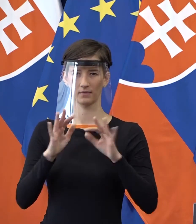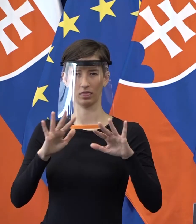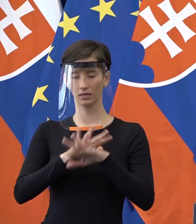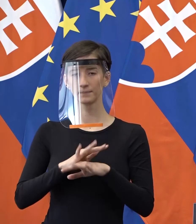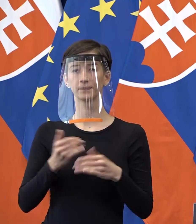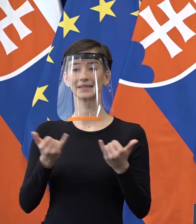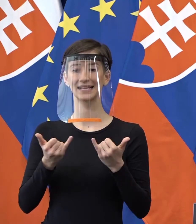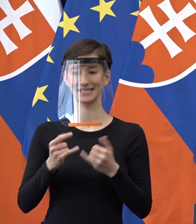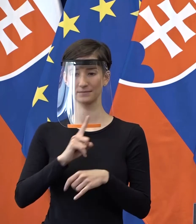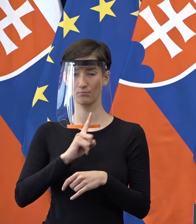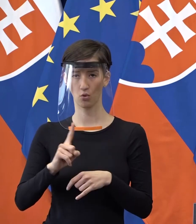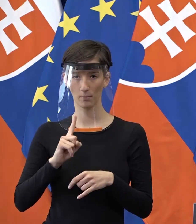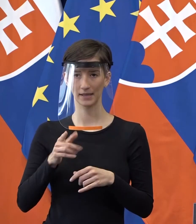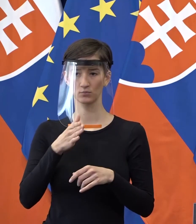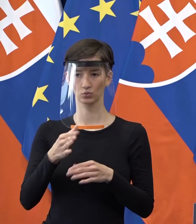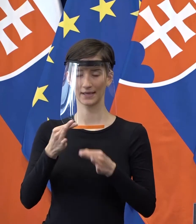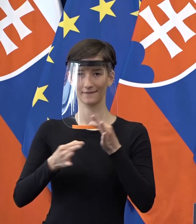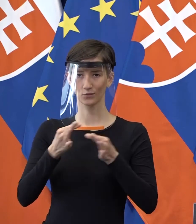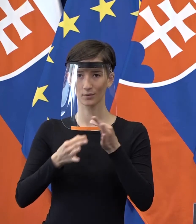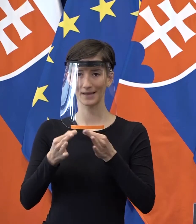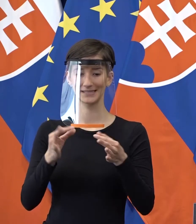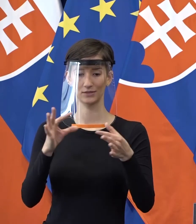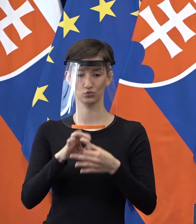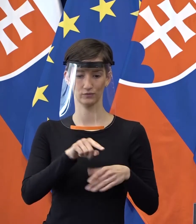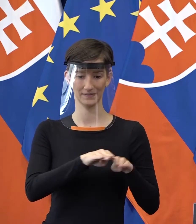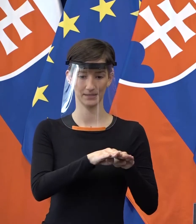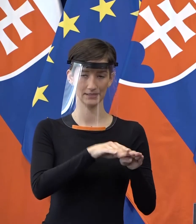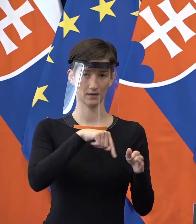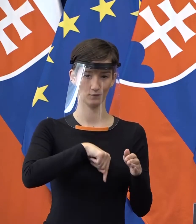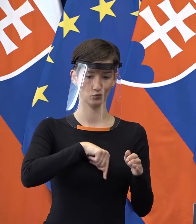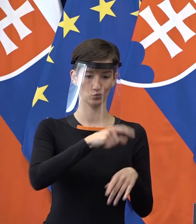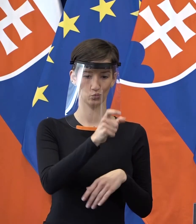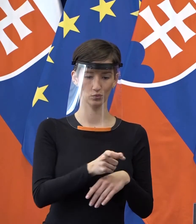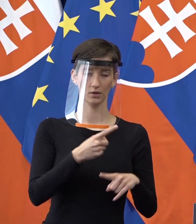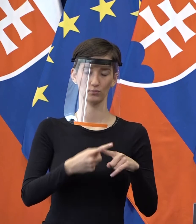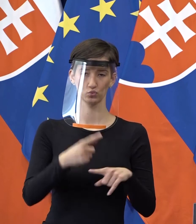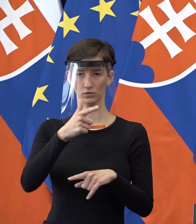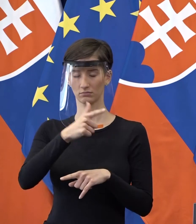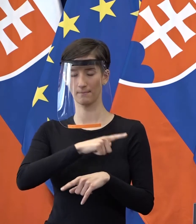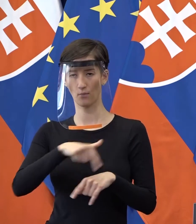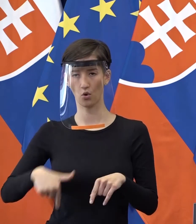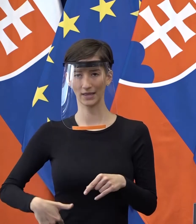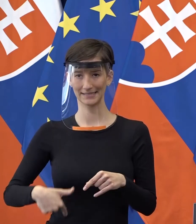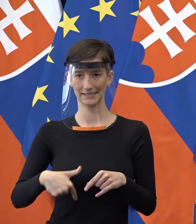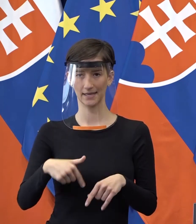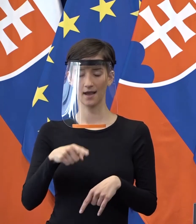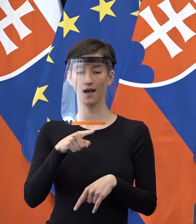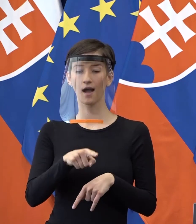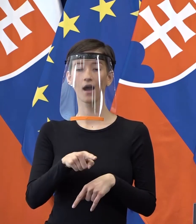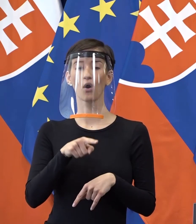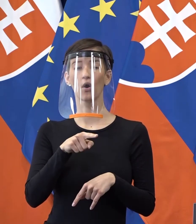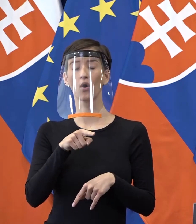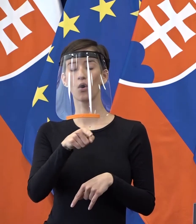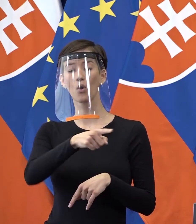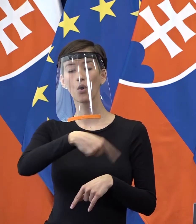dnes po obede budem mať informácie aj zo strany teda ministra vnútra, alebo tá policajného zboru, ako nakoniec finálne sa rozhodli do toho